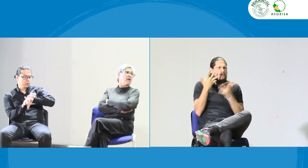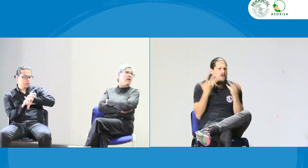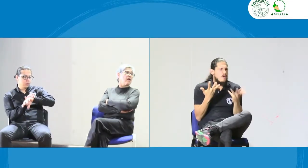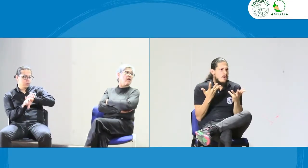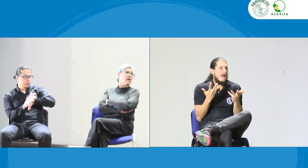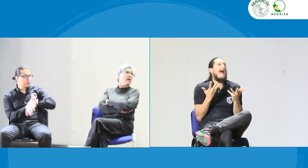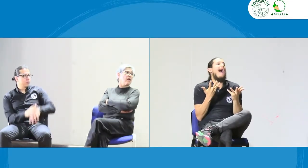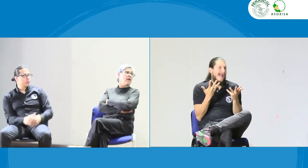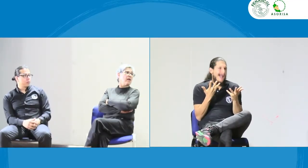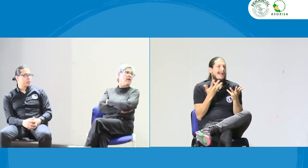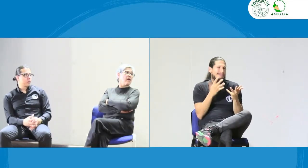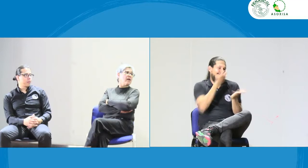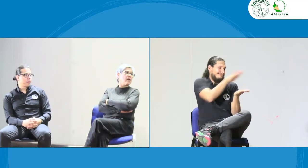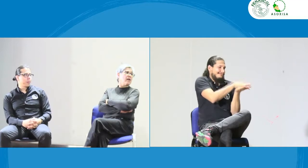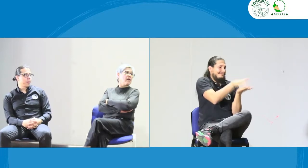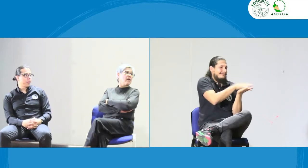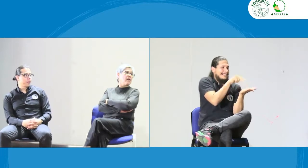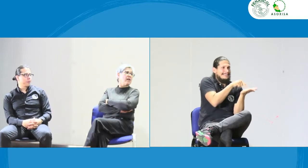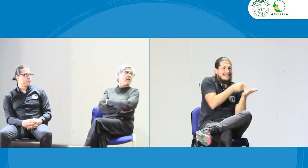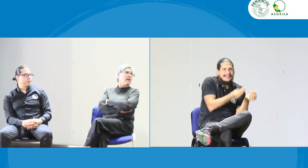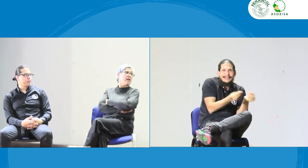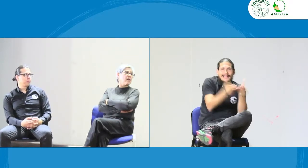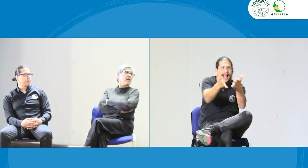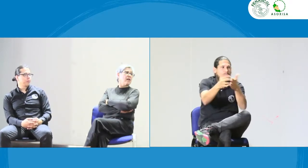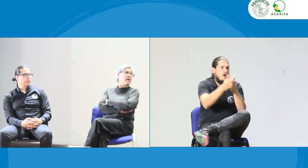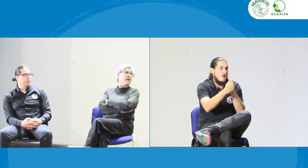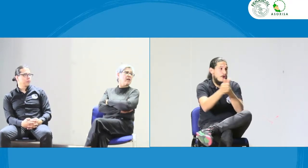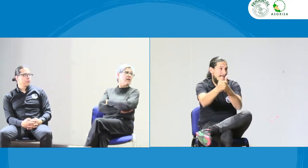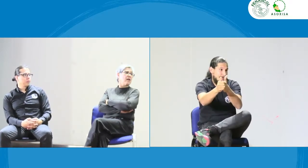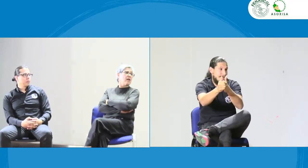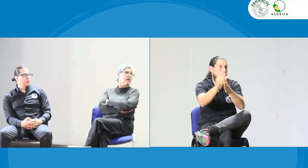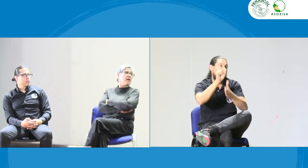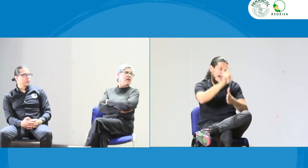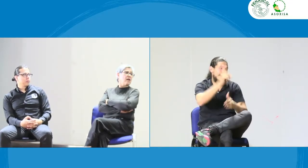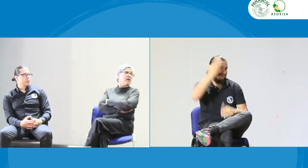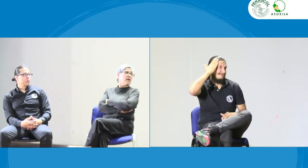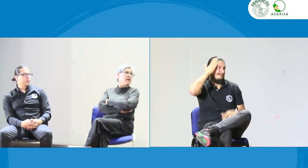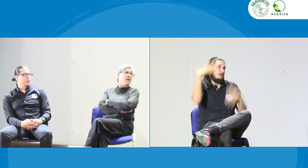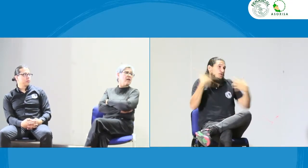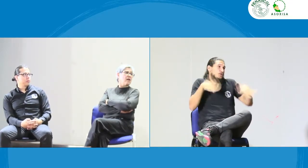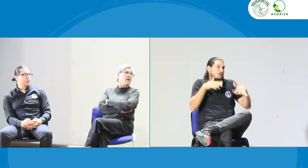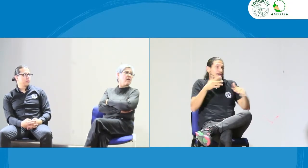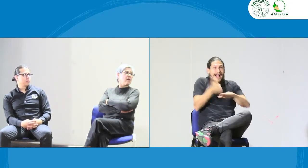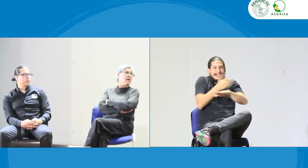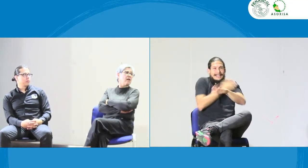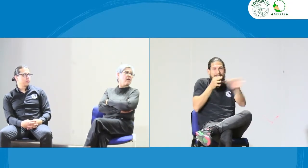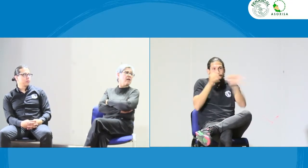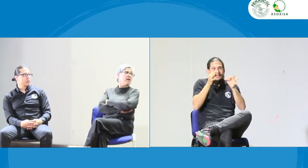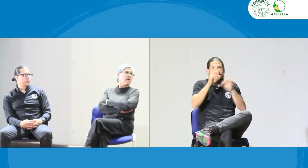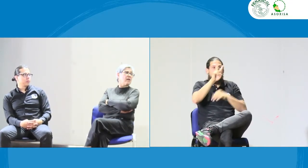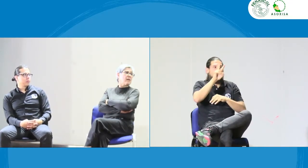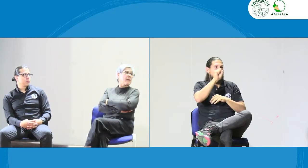nos afectan a nosotros como comunidad sorda, es allí donde nace, que se tiene ese código ético para hacer las orientaciones pertinentes.